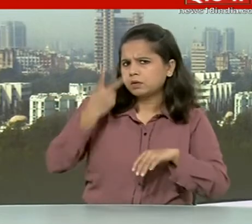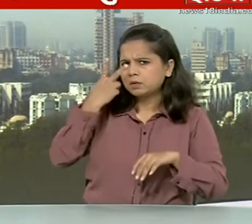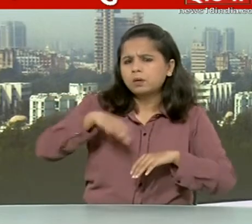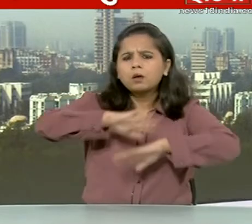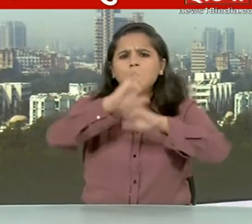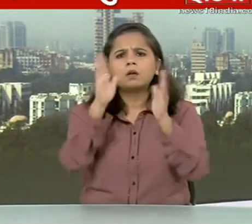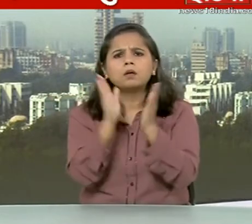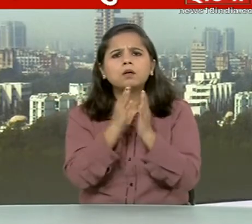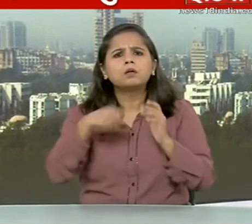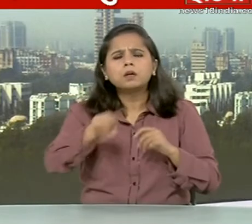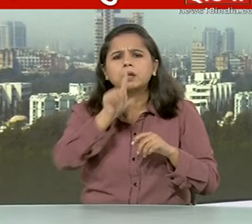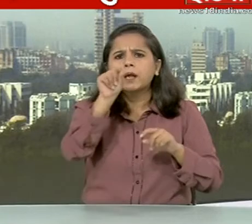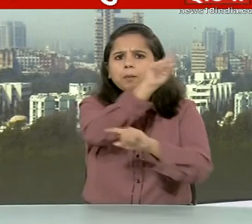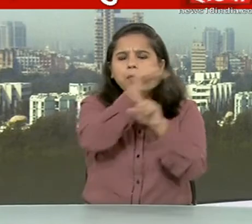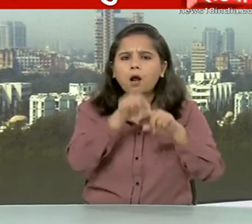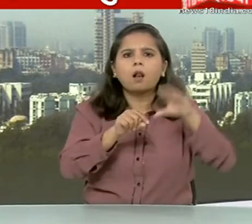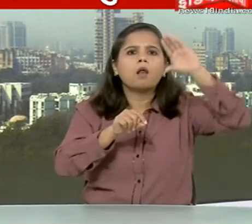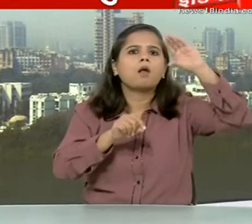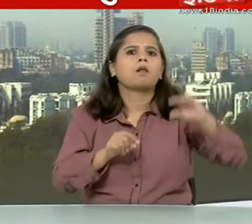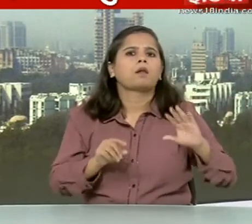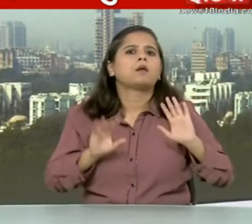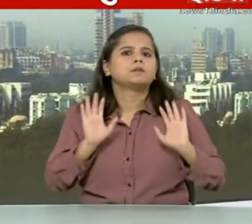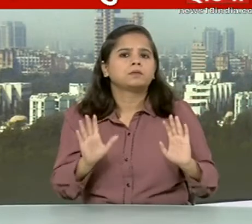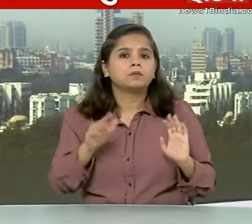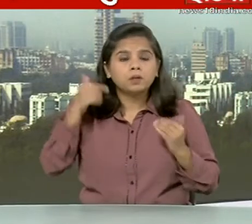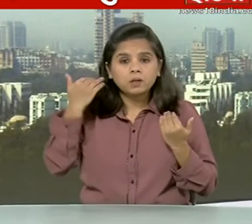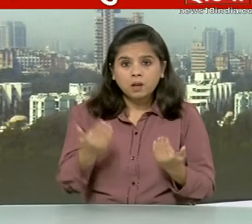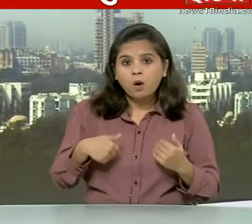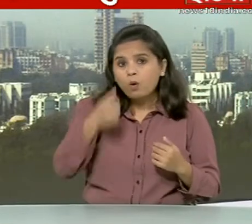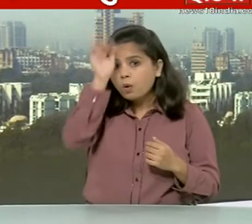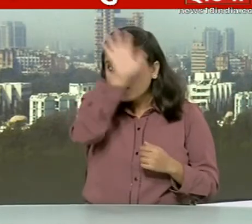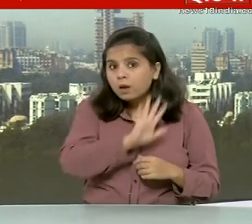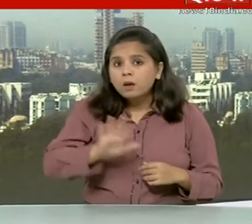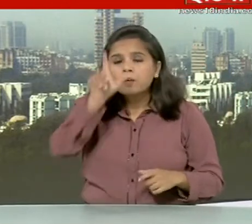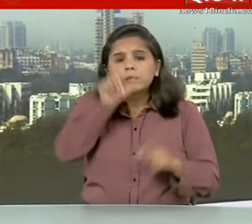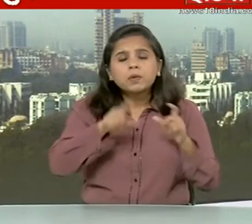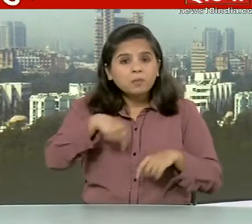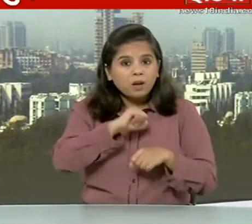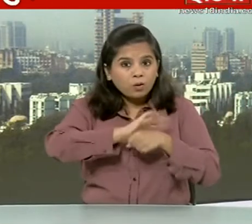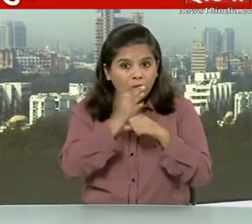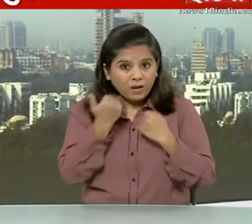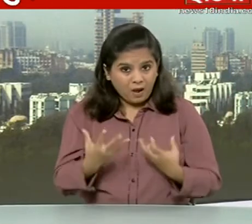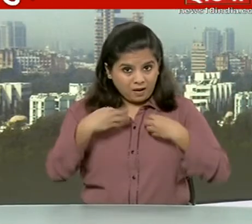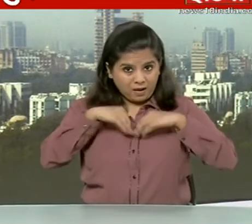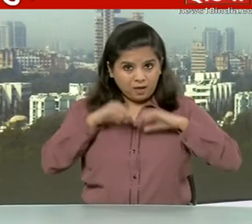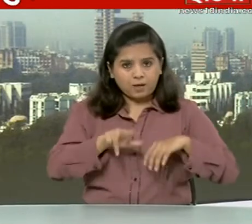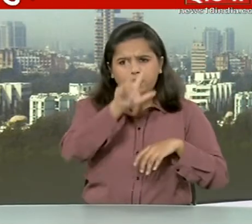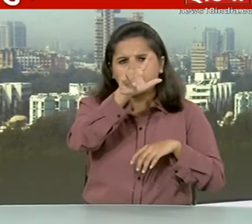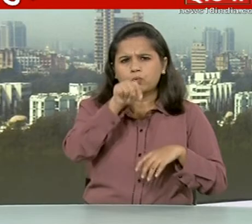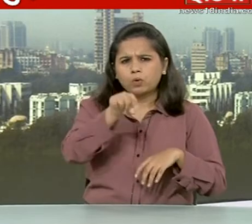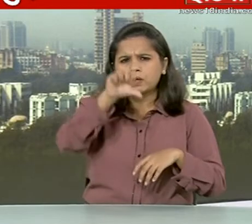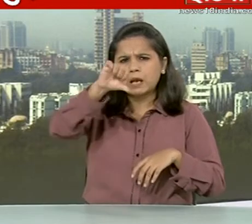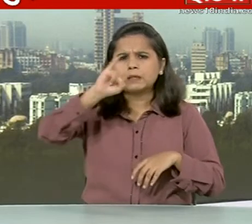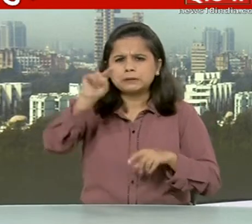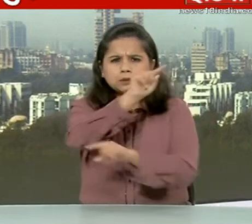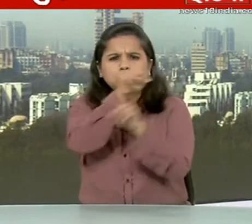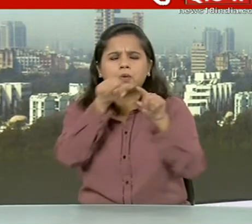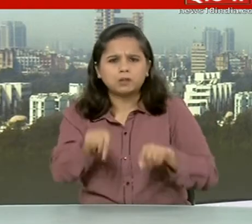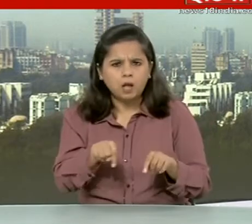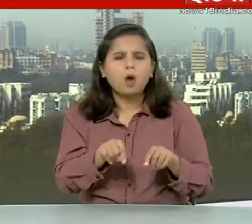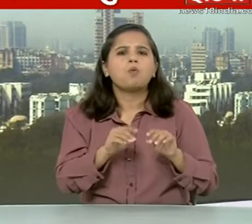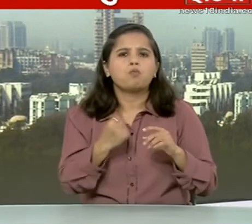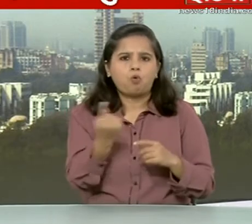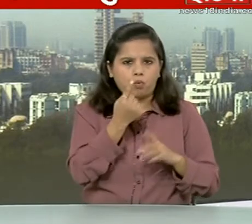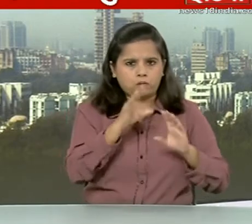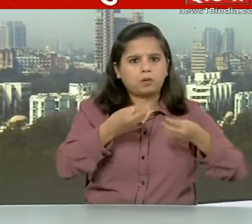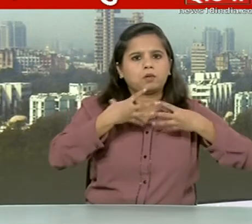कुल मामलों के 10 प्रतिशत से भी कम है फिलहाल देश के positive मामलों में से सिर्फ 8.96 प्रतिशत मामले